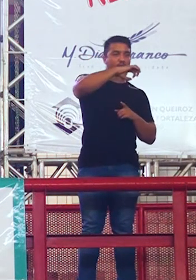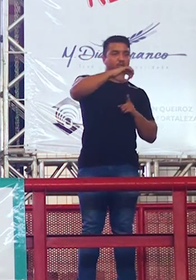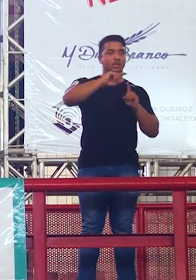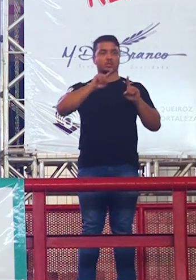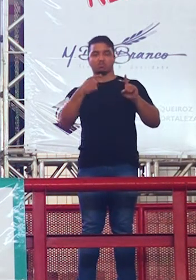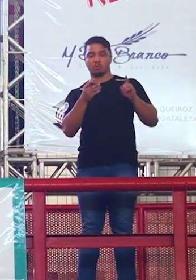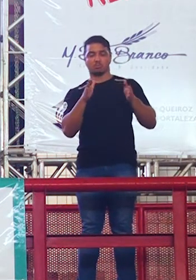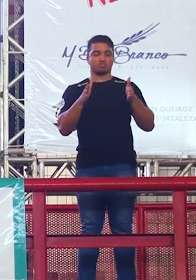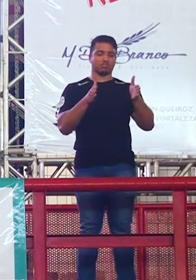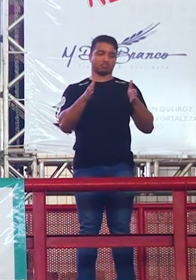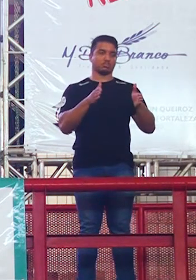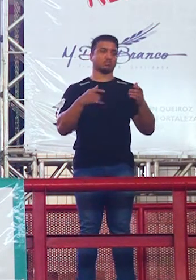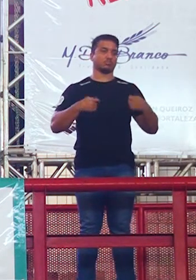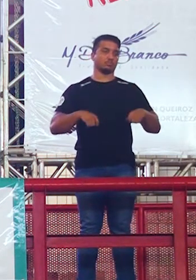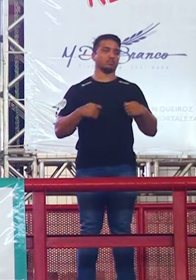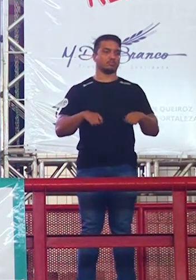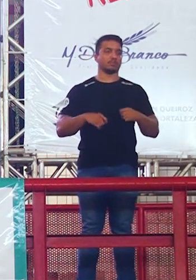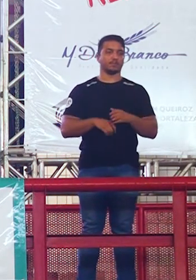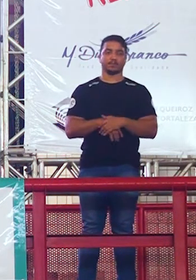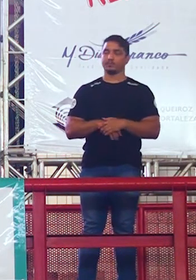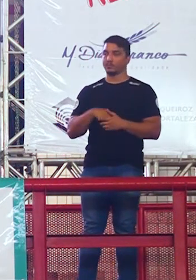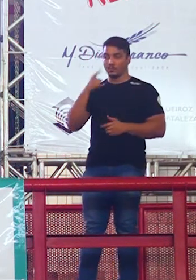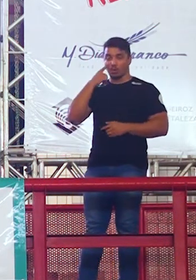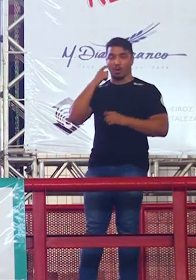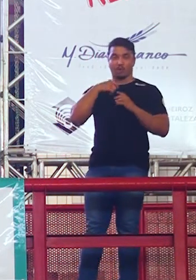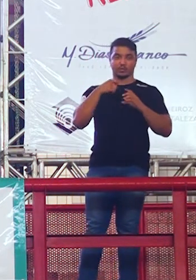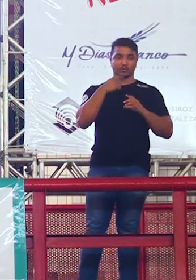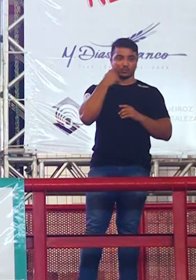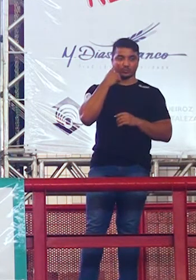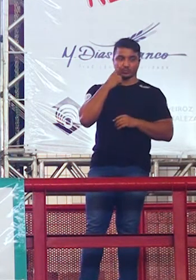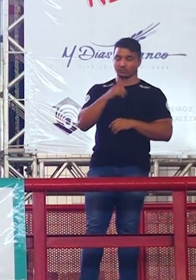beleza vamos ver o primeiro vídeo por favor